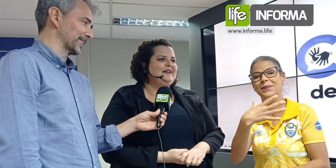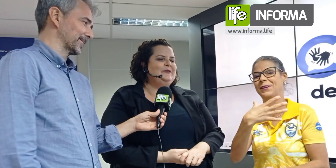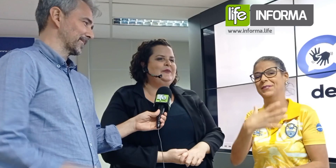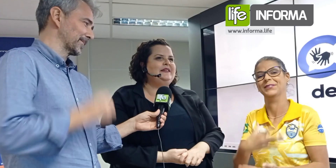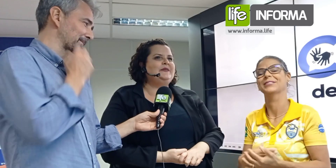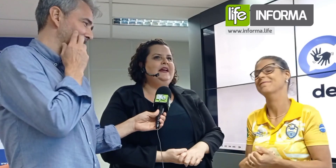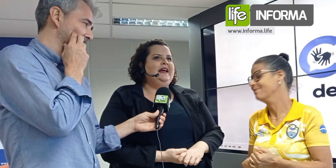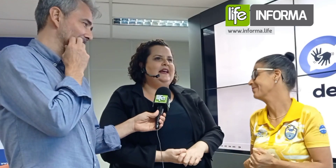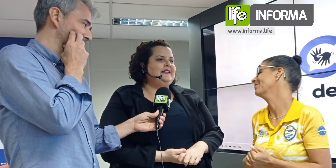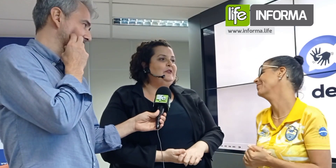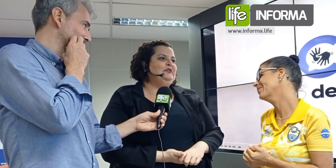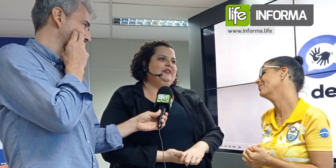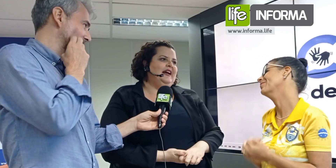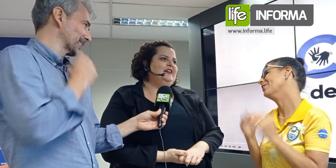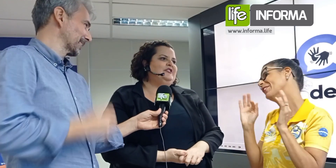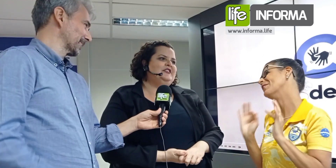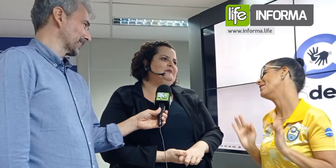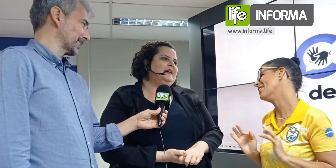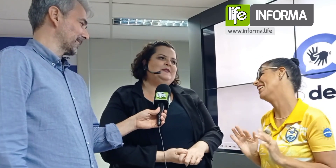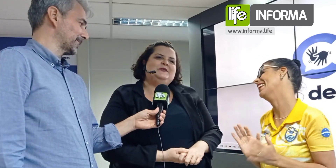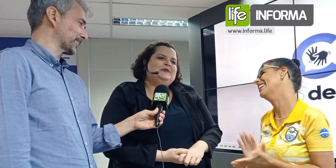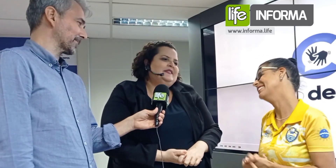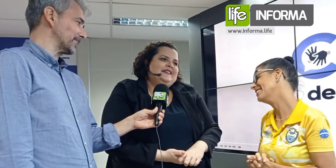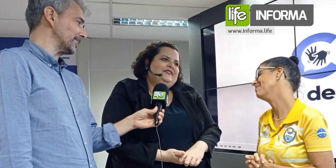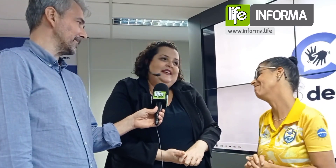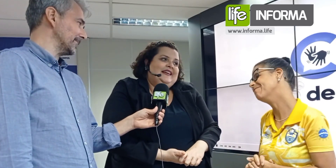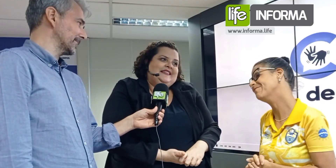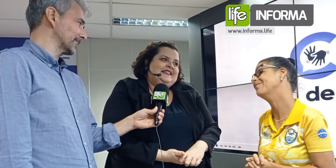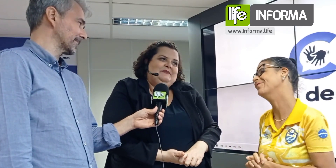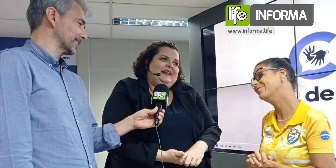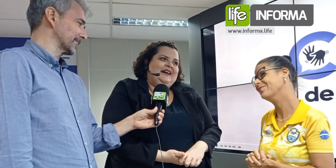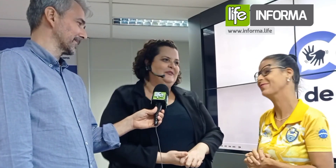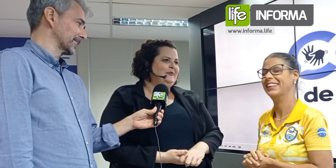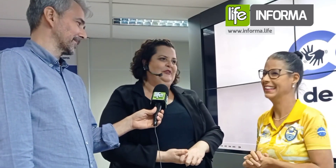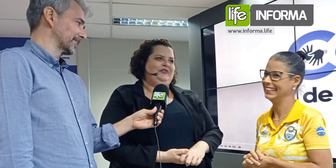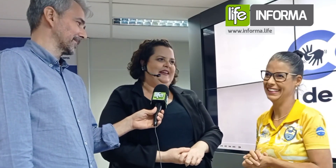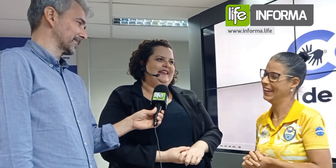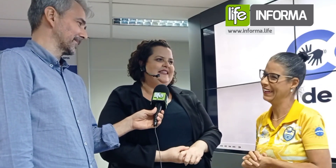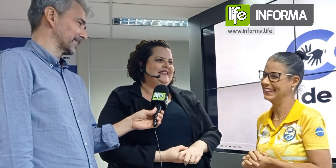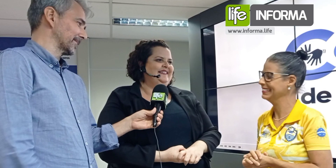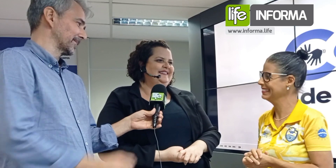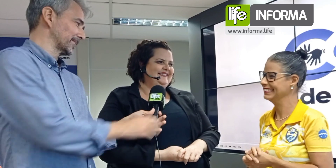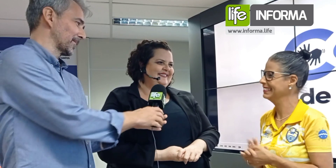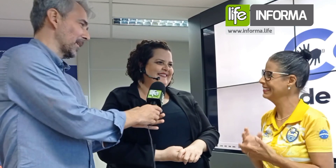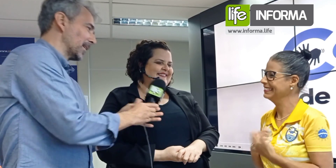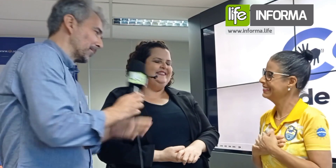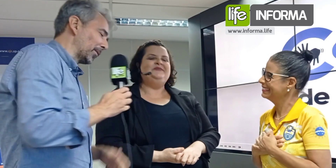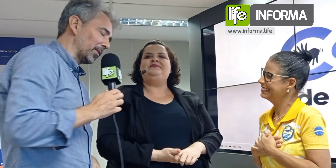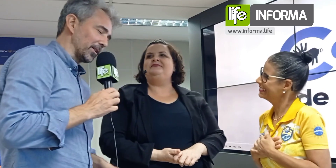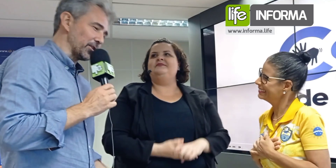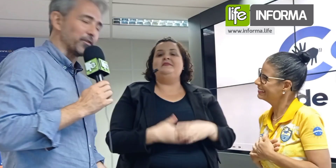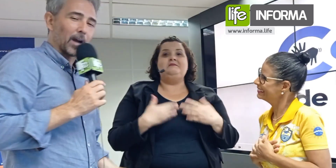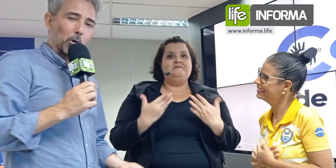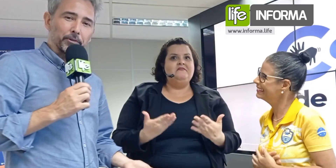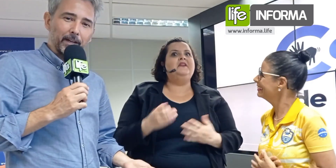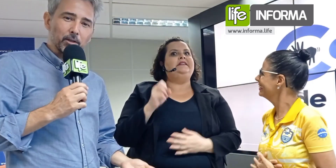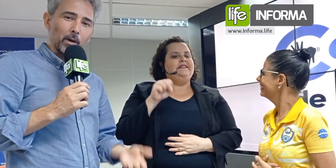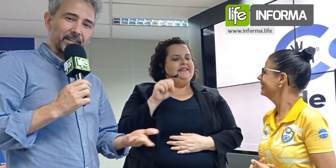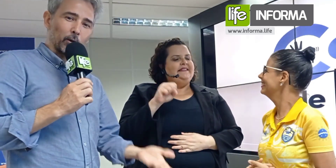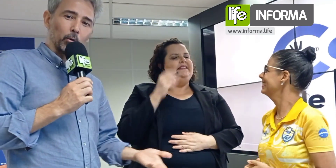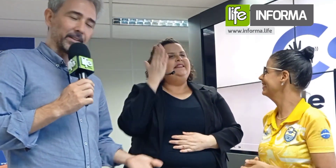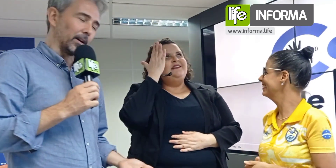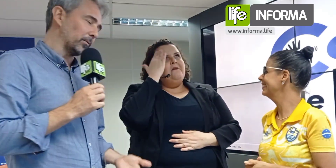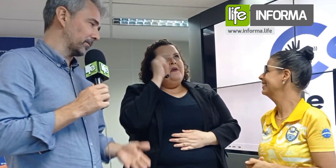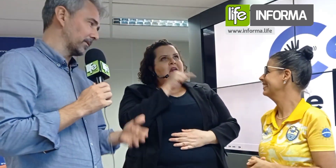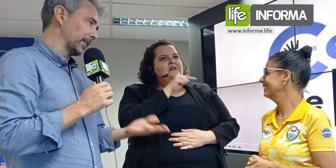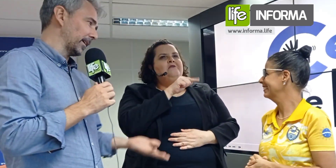começando isso, essa novidade é demais, eu estou, assim, feliz, essa palavra, muito feliz. Bom, a gente fica contente